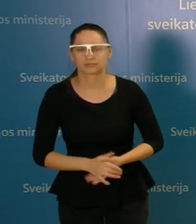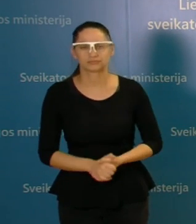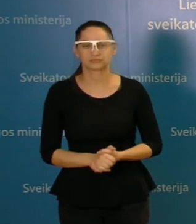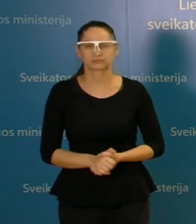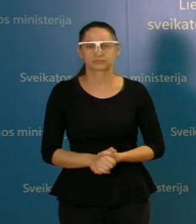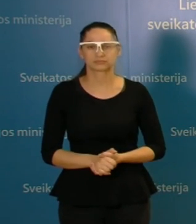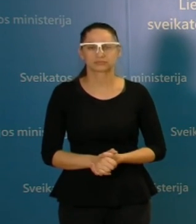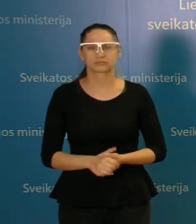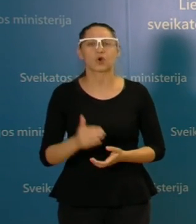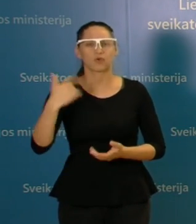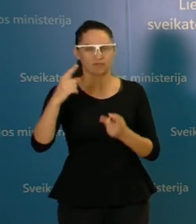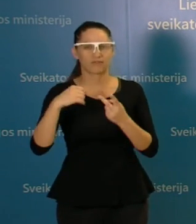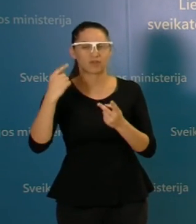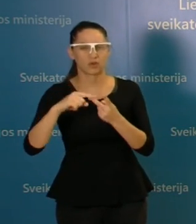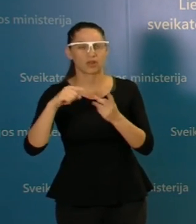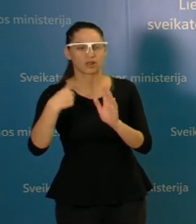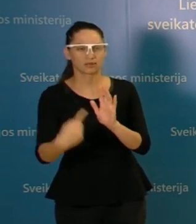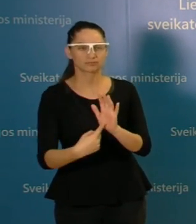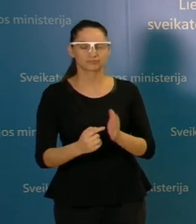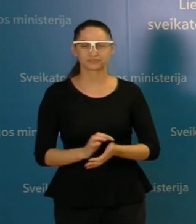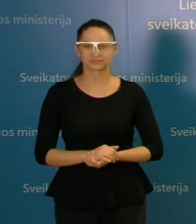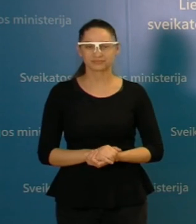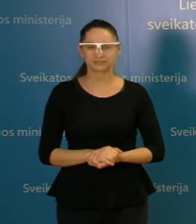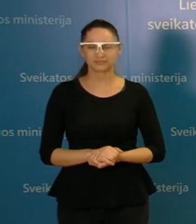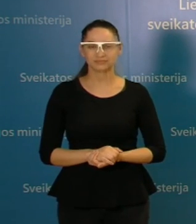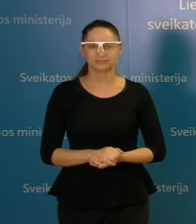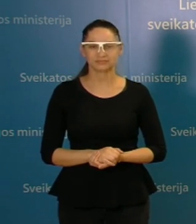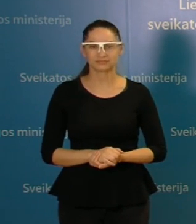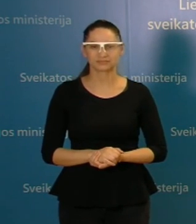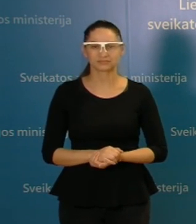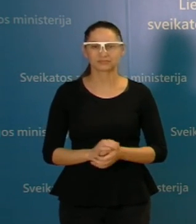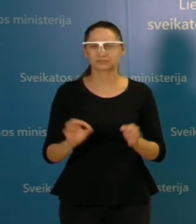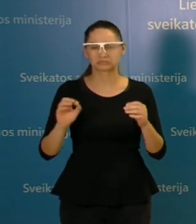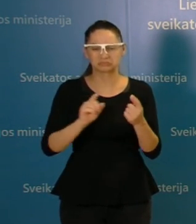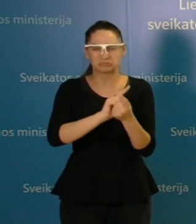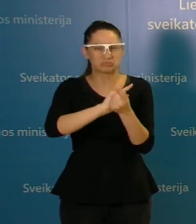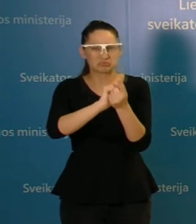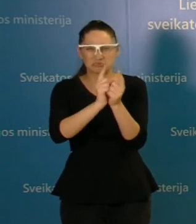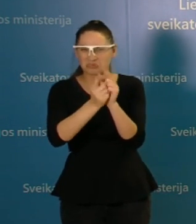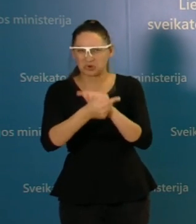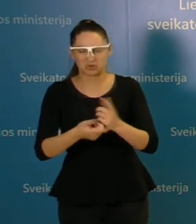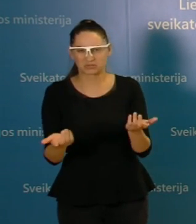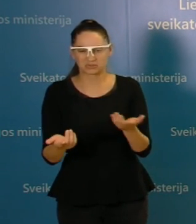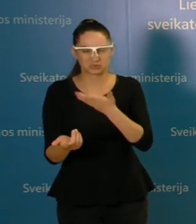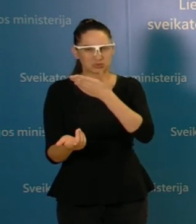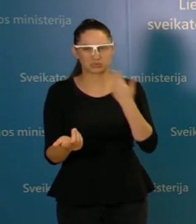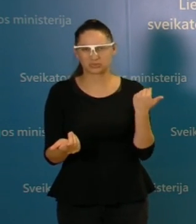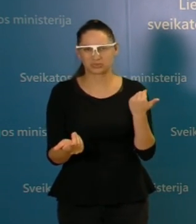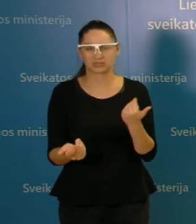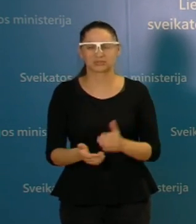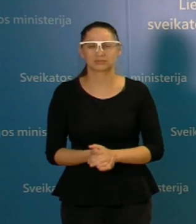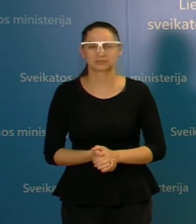nu, to kitą klausimą, bėrau paklauso. Tai pokyčių kol kas nėra ir jeigu nebus kažkokio